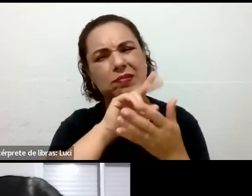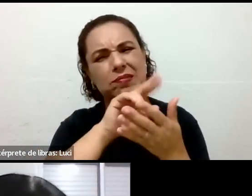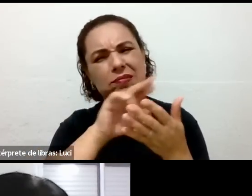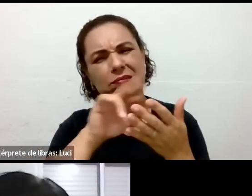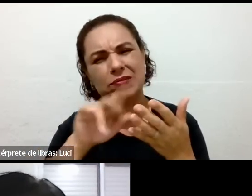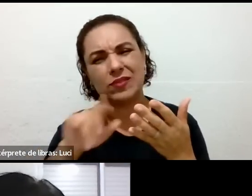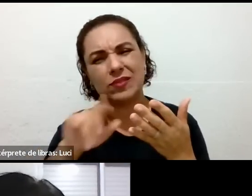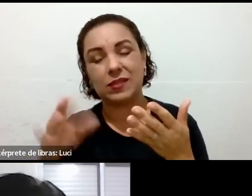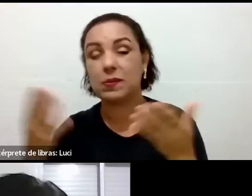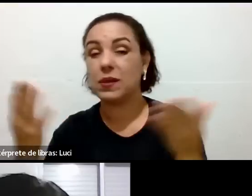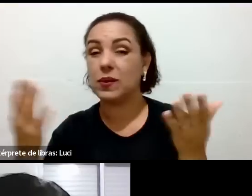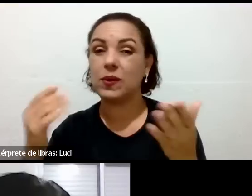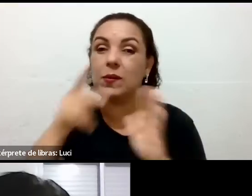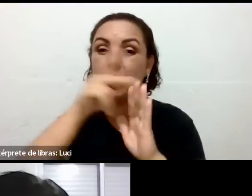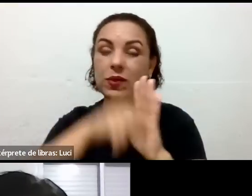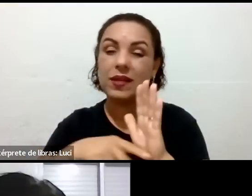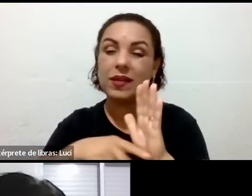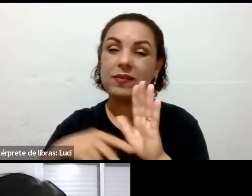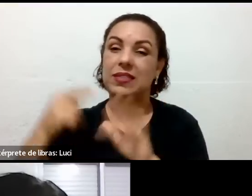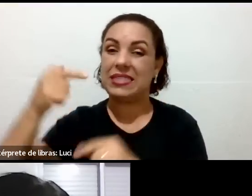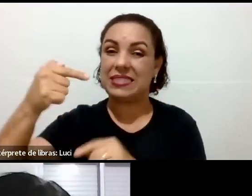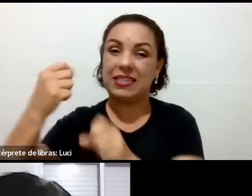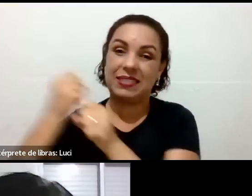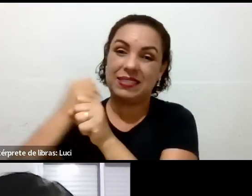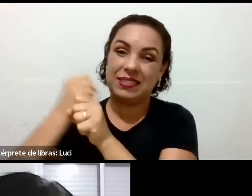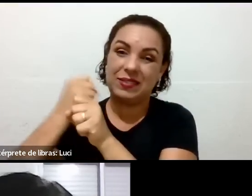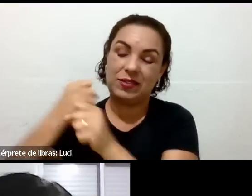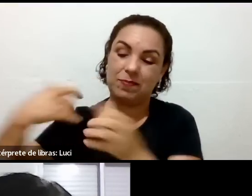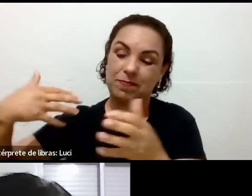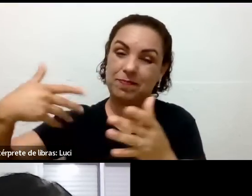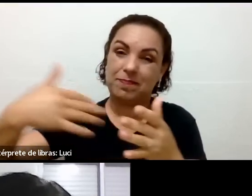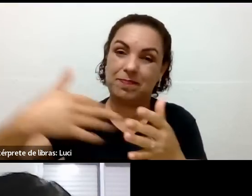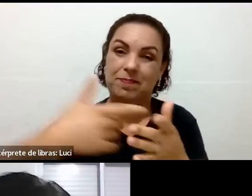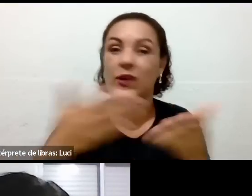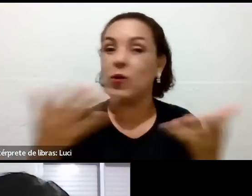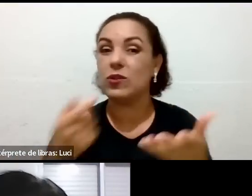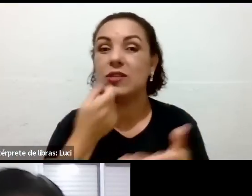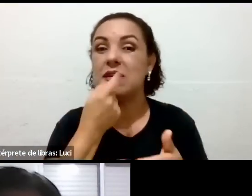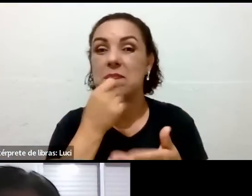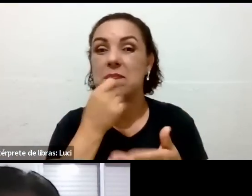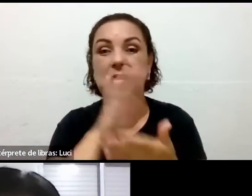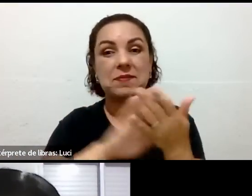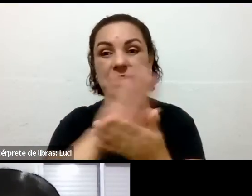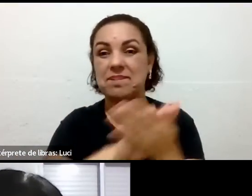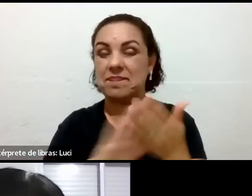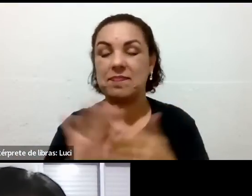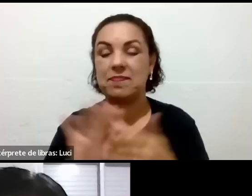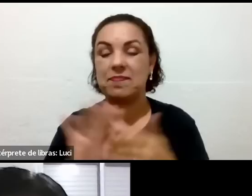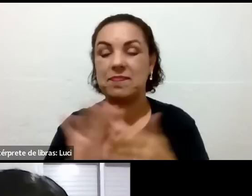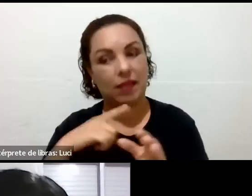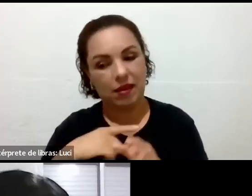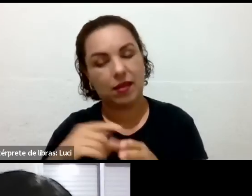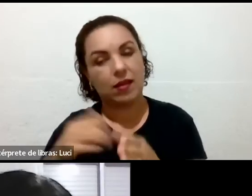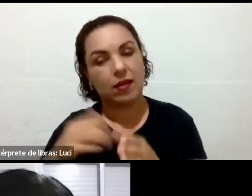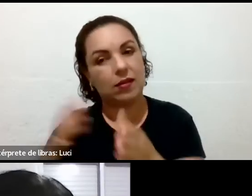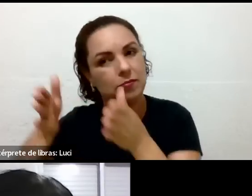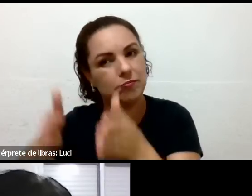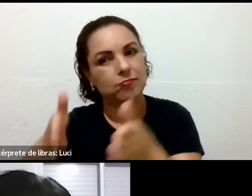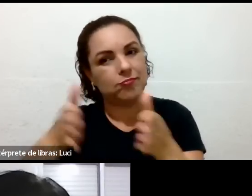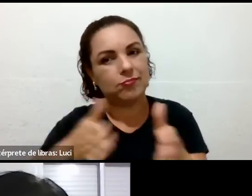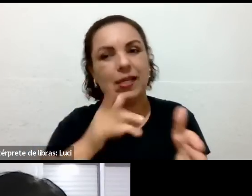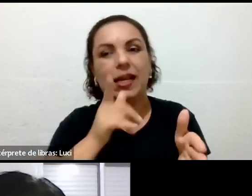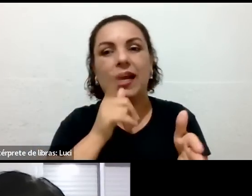anos que ele faz uso desse projeto, ele não toma mais nenhum remédio, mas ele faz corretamente, todo dia, o dia todo, certinho,